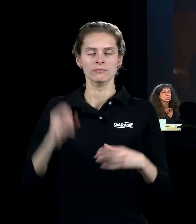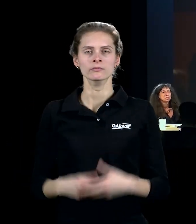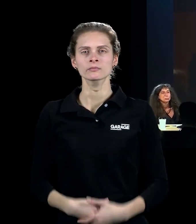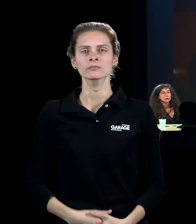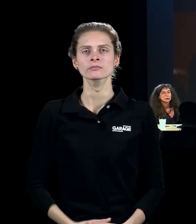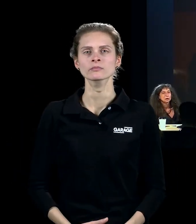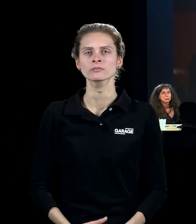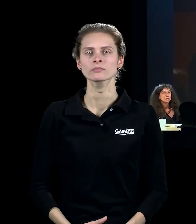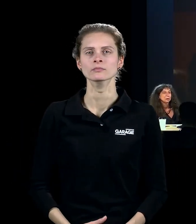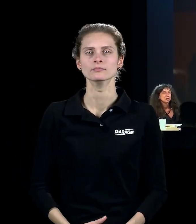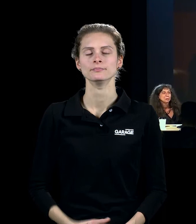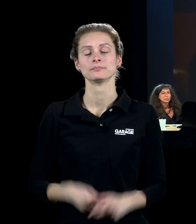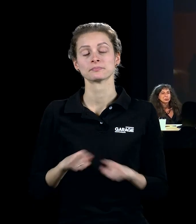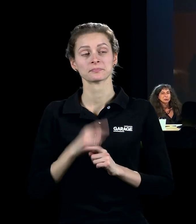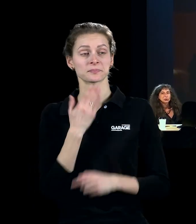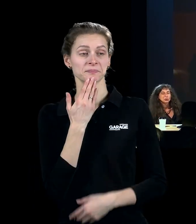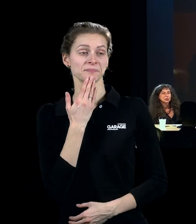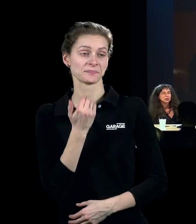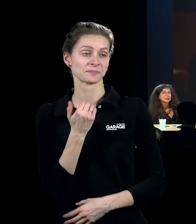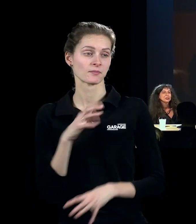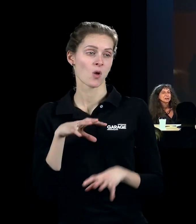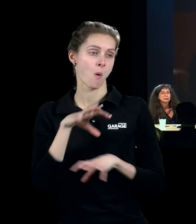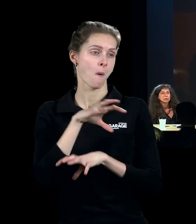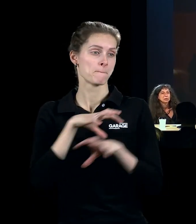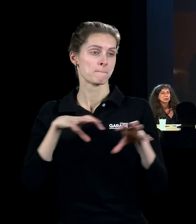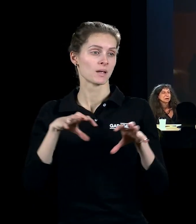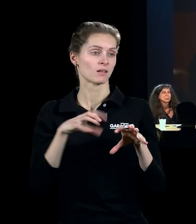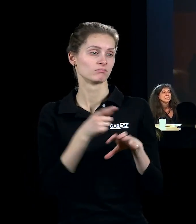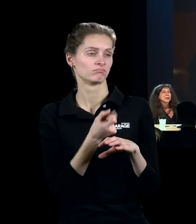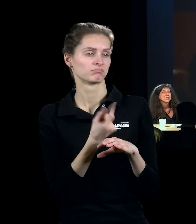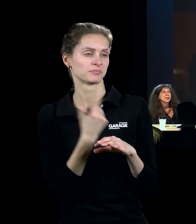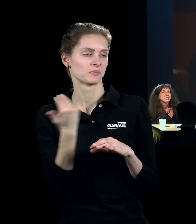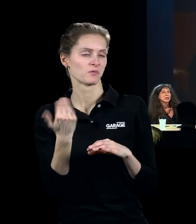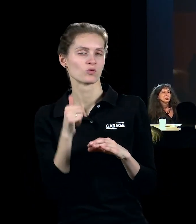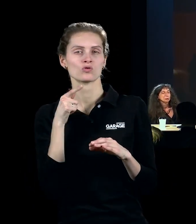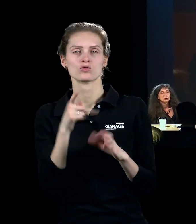В общем, такой тоже симпатичный объект, родом, наверное, из 60-х и вот из этой самой